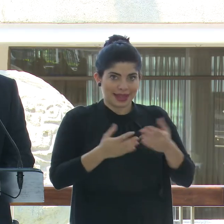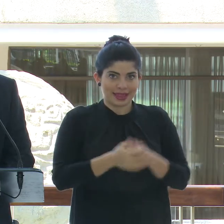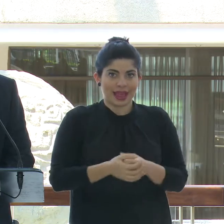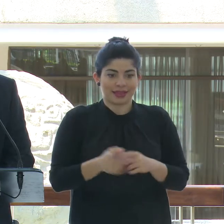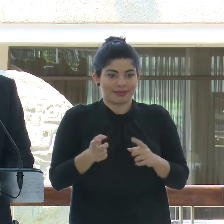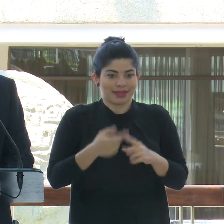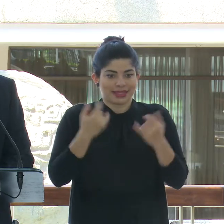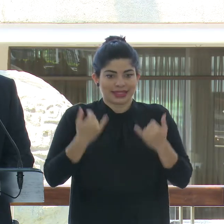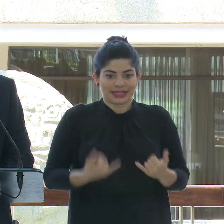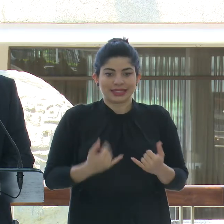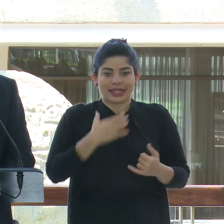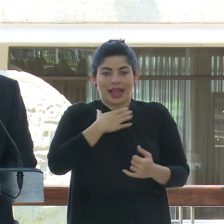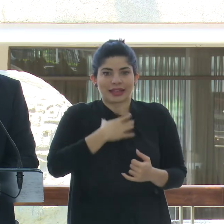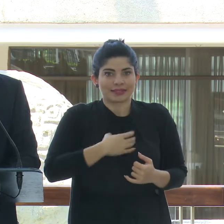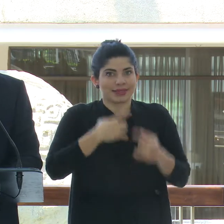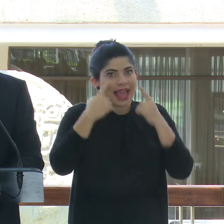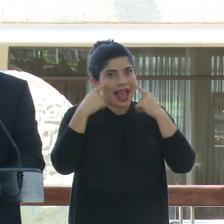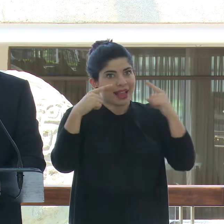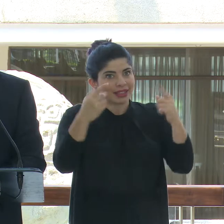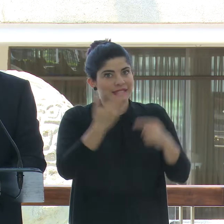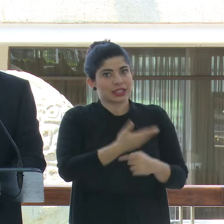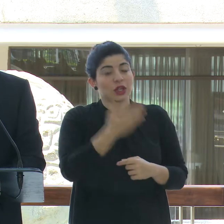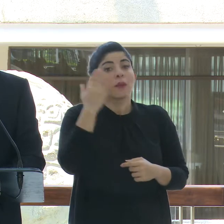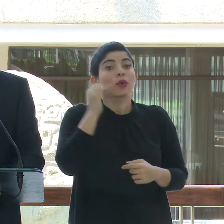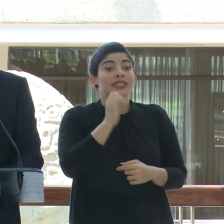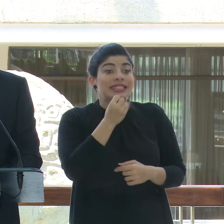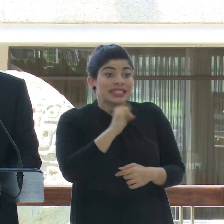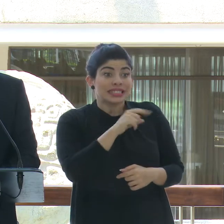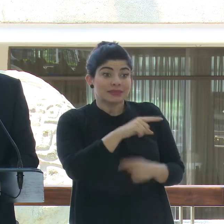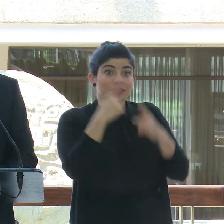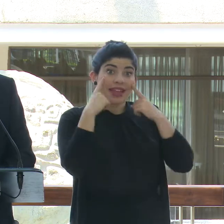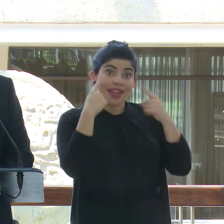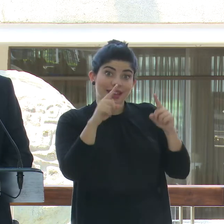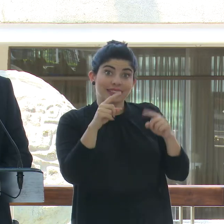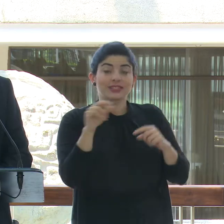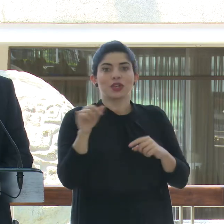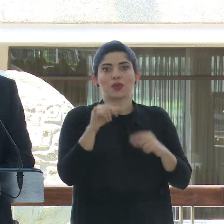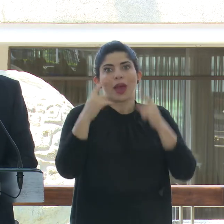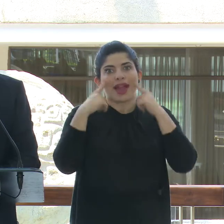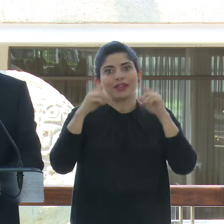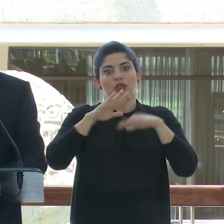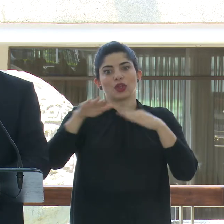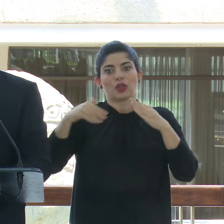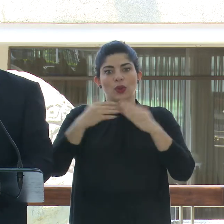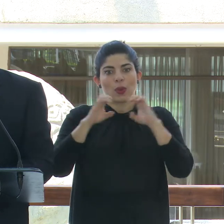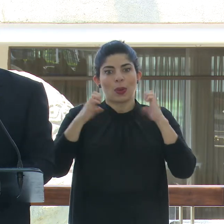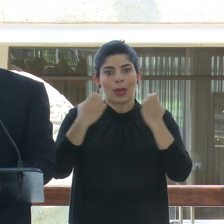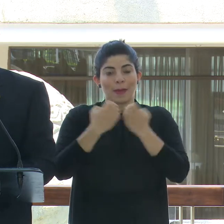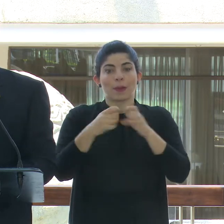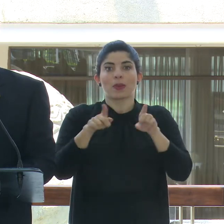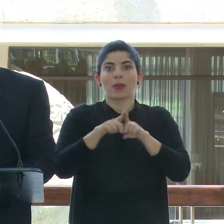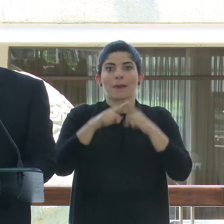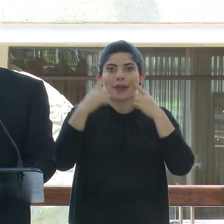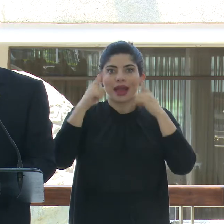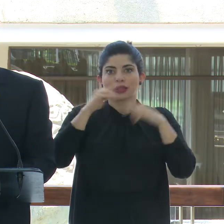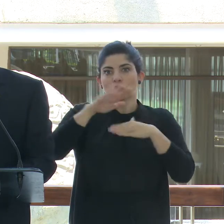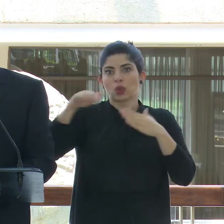Desde ya desearle todo el éxito, porque el éxito de él es el éxito de todo un equipo, pero también de todo un país.